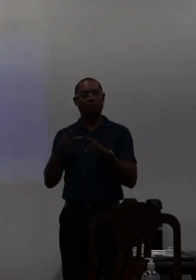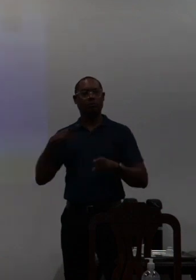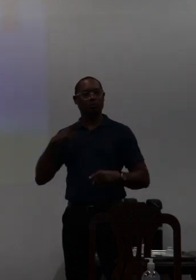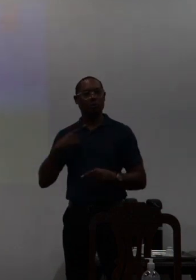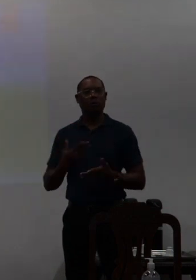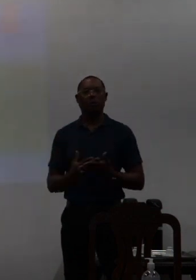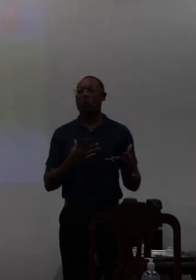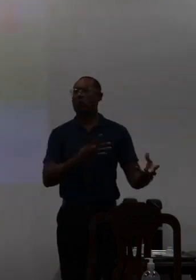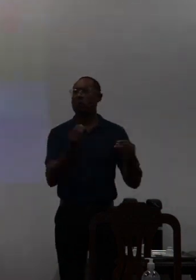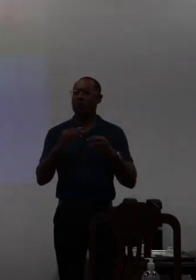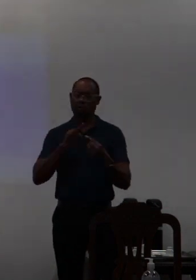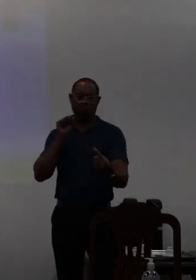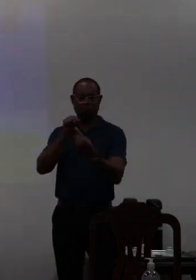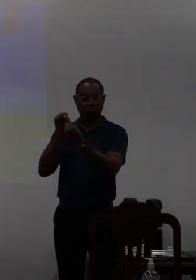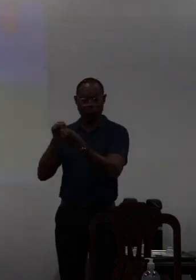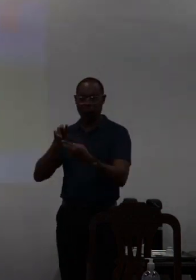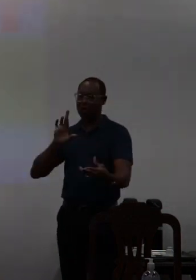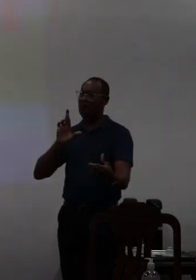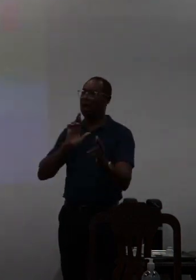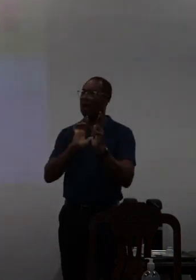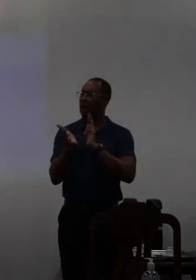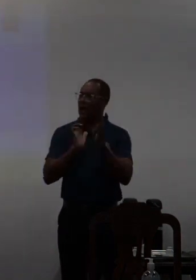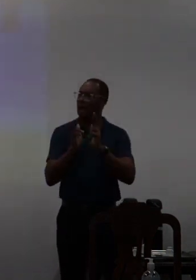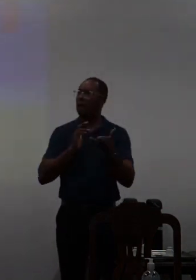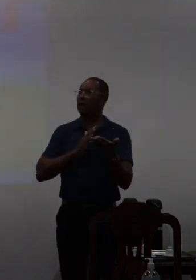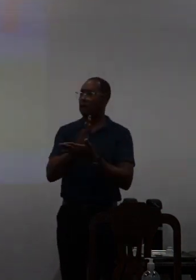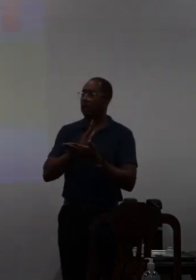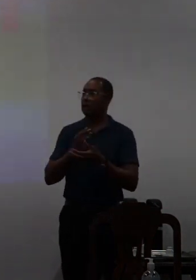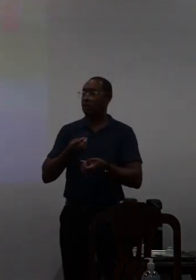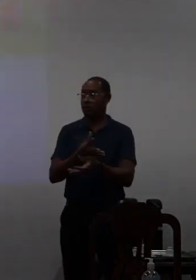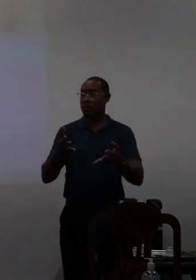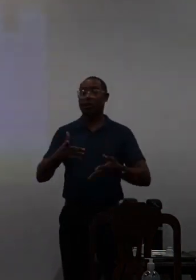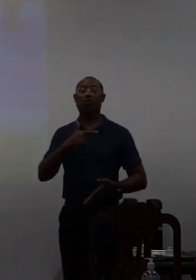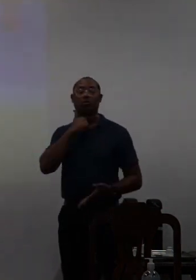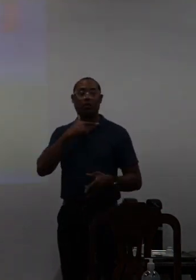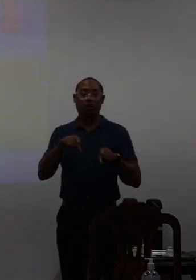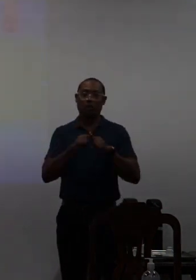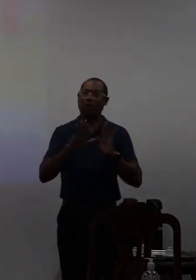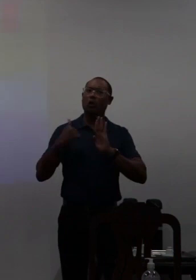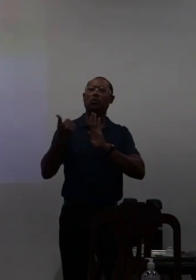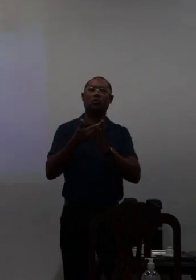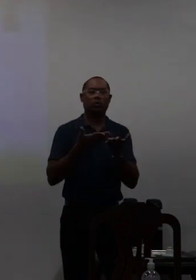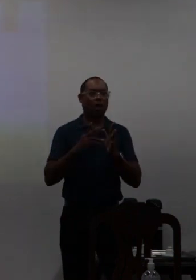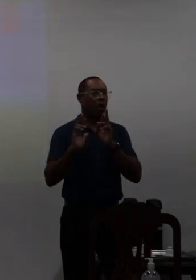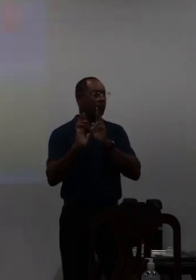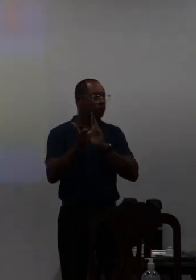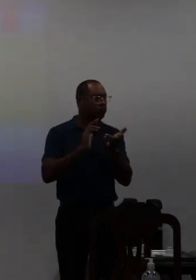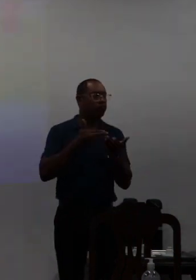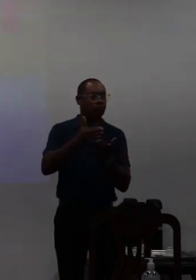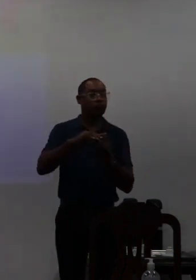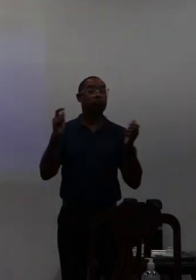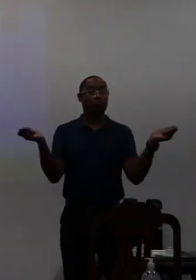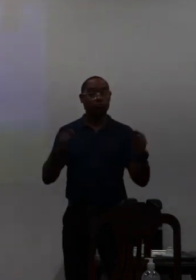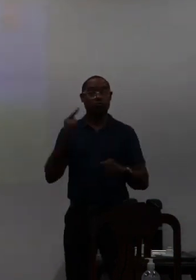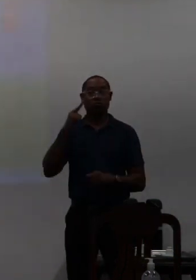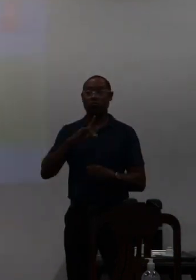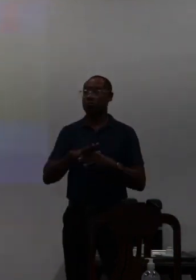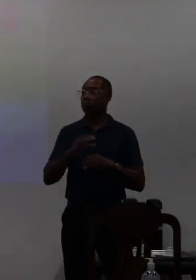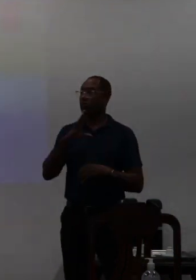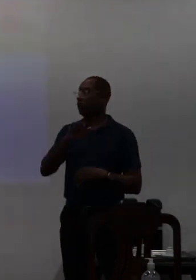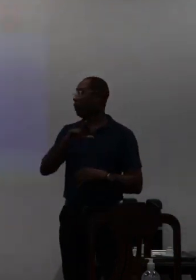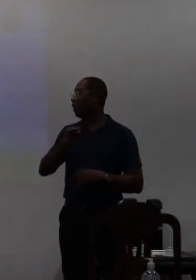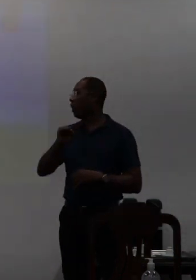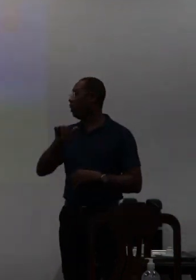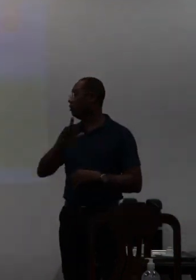tinha muitos objetivos relacionados a acesso e oferta de vaga então tudo que era relacionado a isso a gente colocava em um clúster